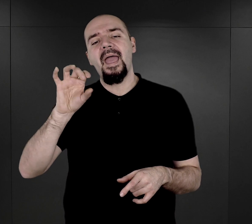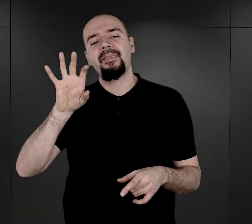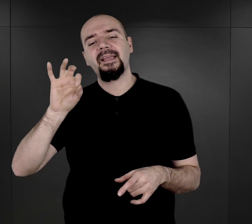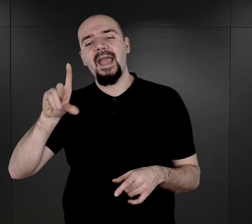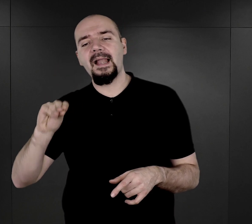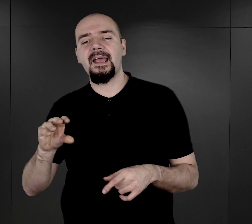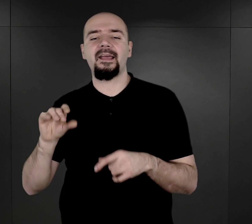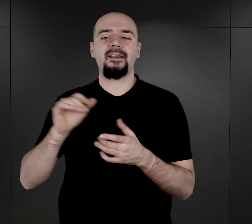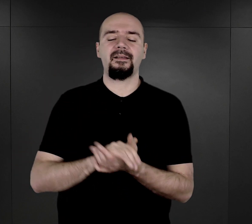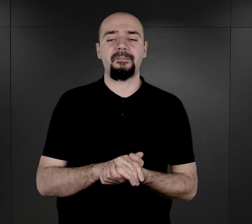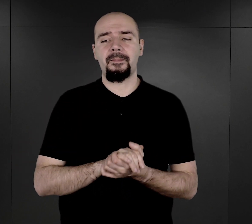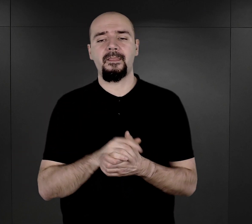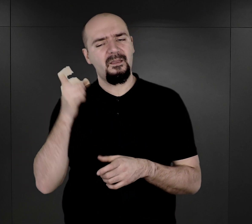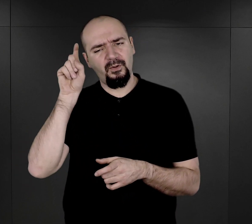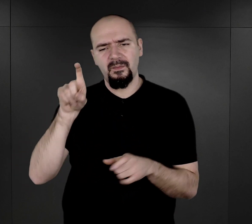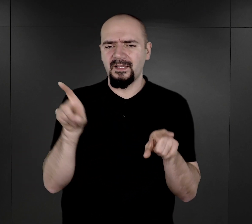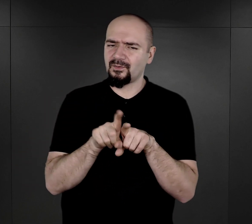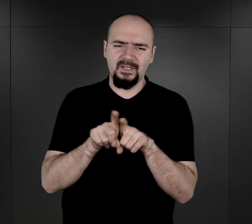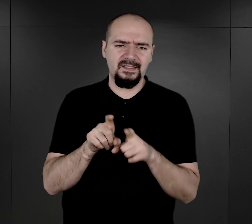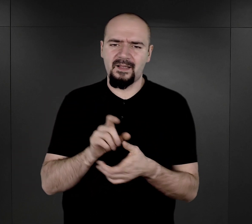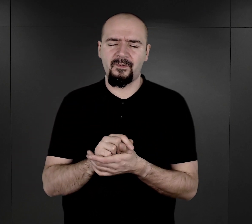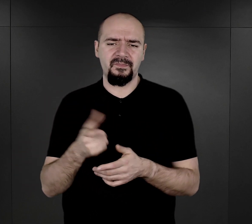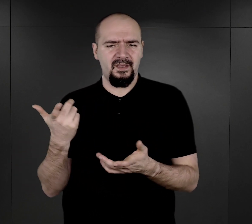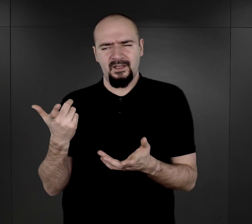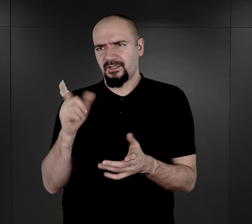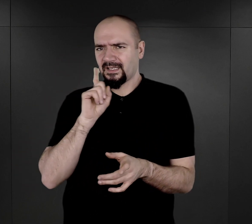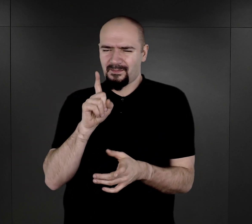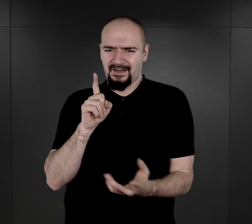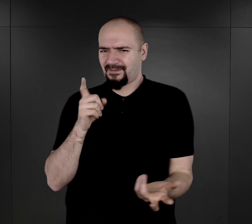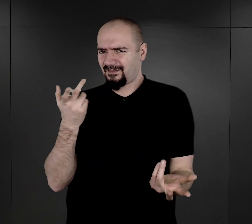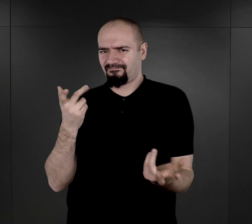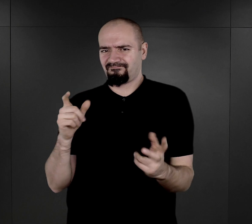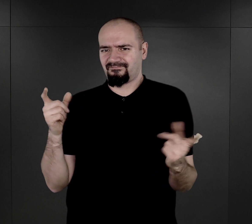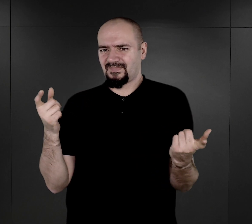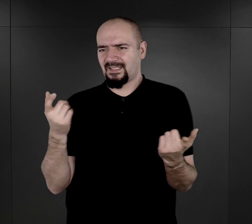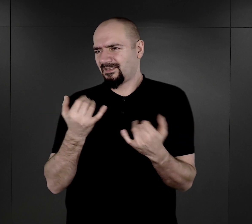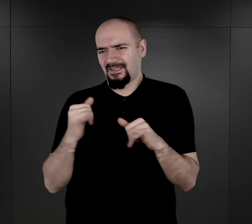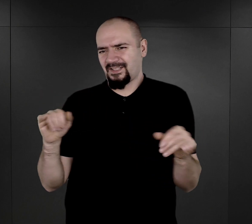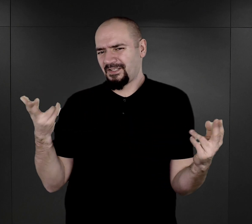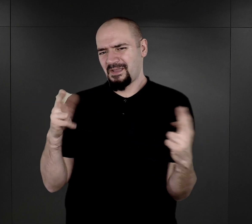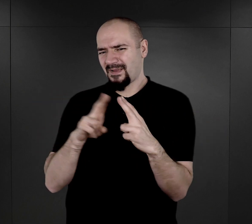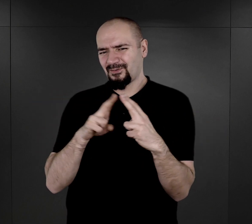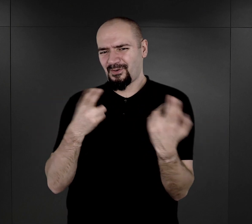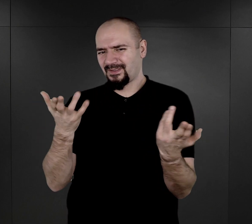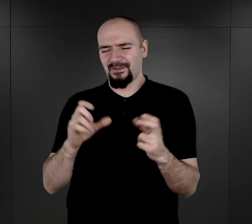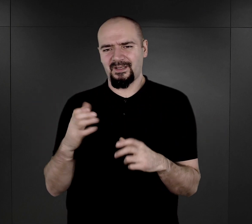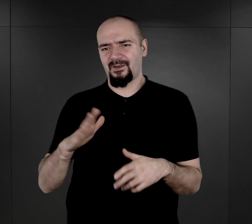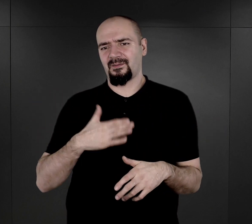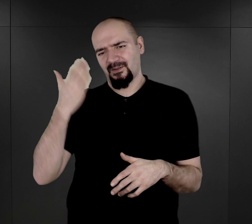Mengele, onkel Józef. Czyli taka relacja zupełnie odstająca od tego, o czym wiemy na